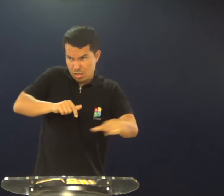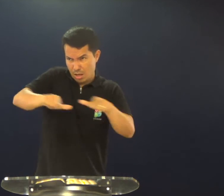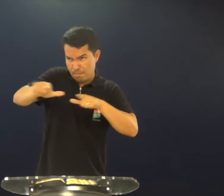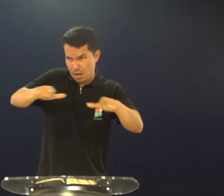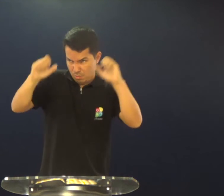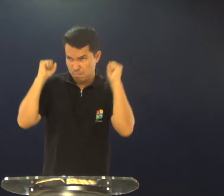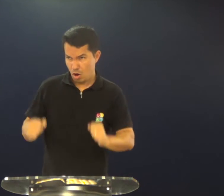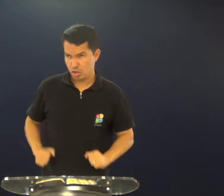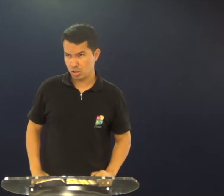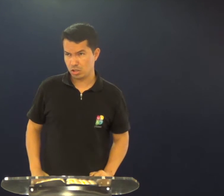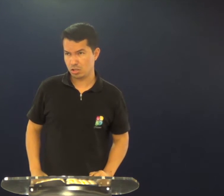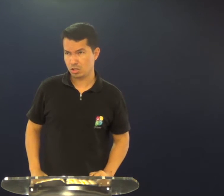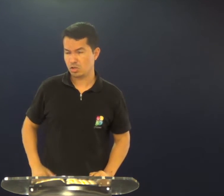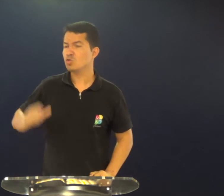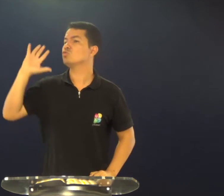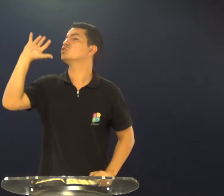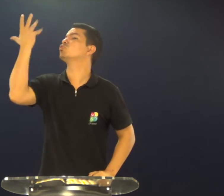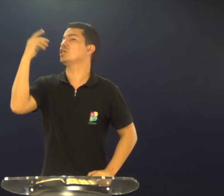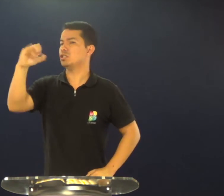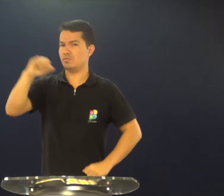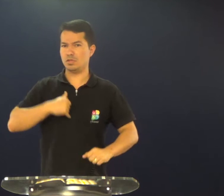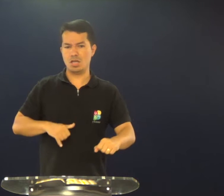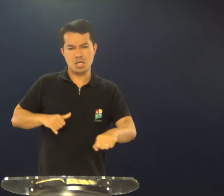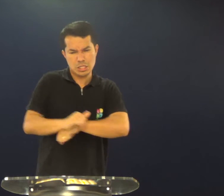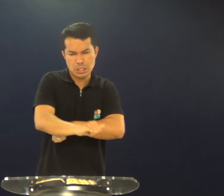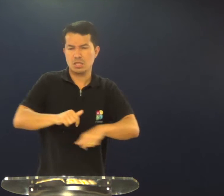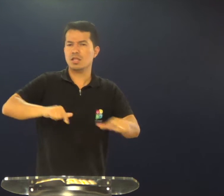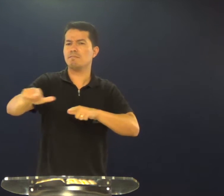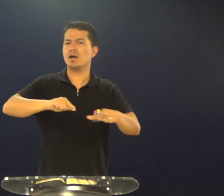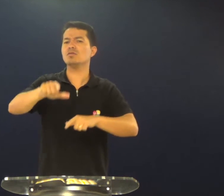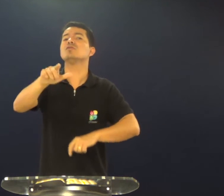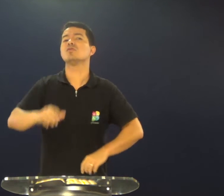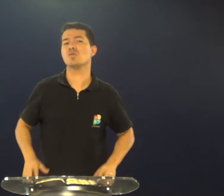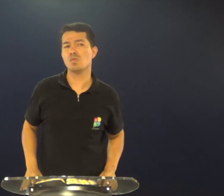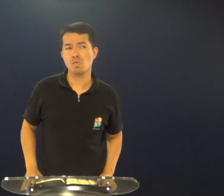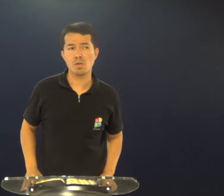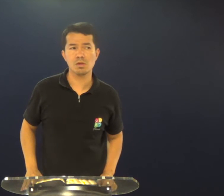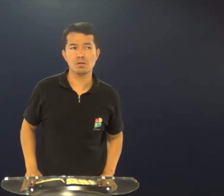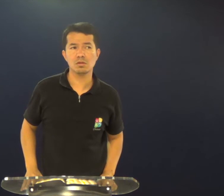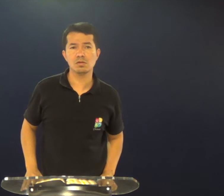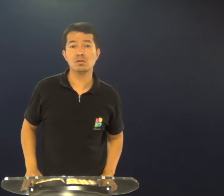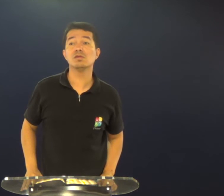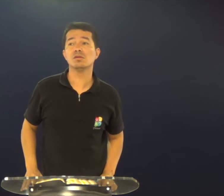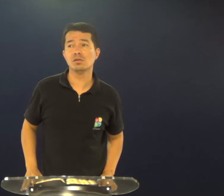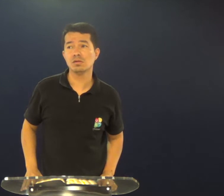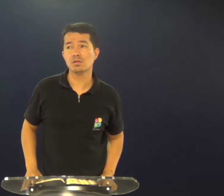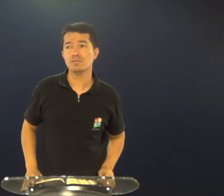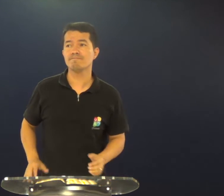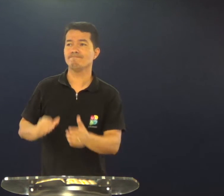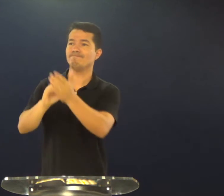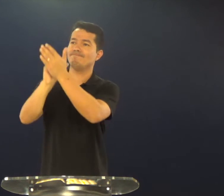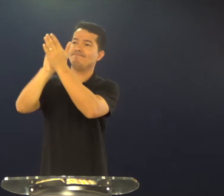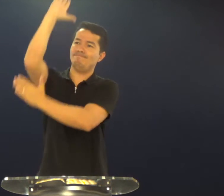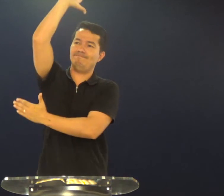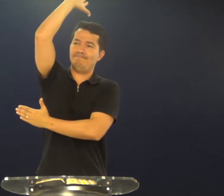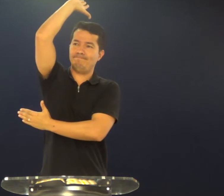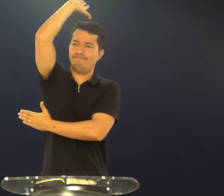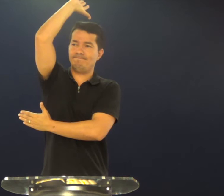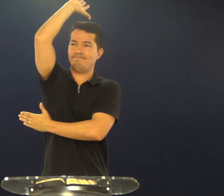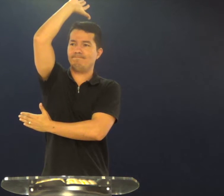faltar o trabalho? Se você faltar o trabalho, por exemplo, o acontece? Você é demitido,